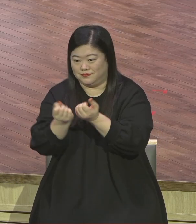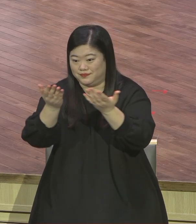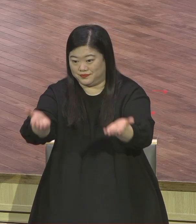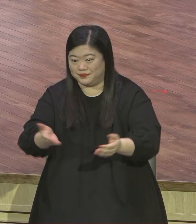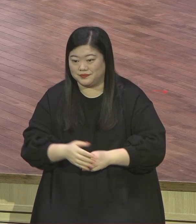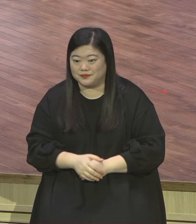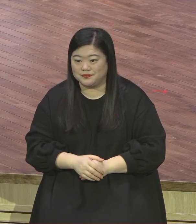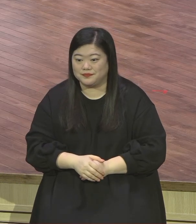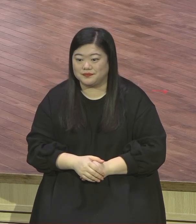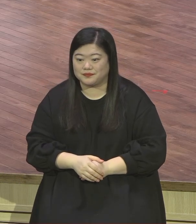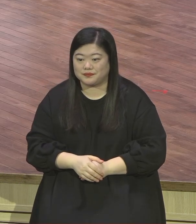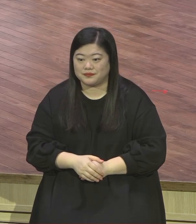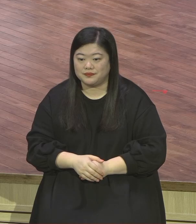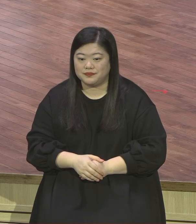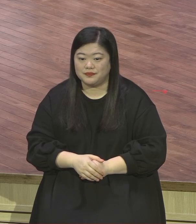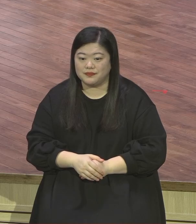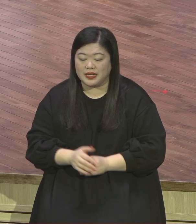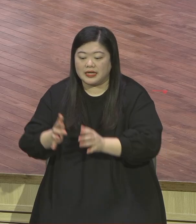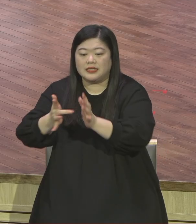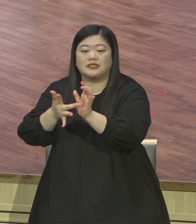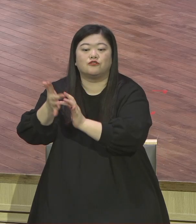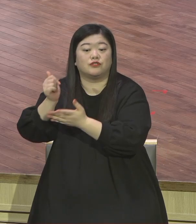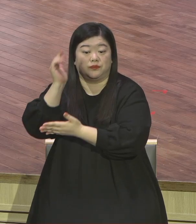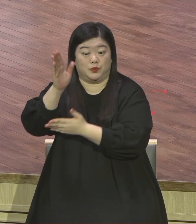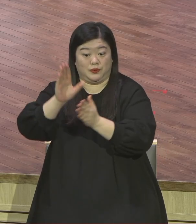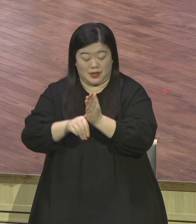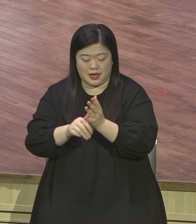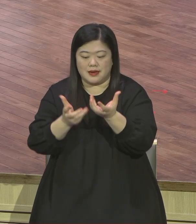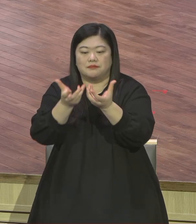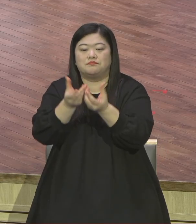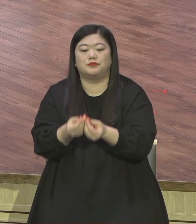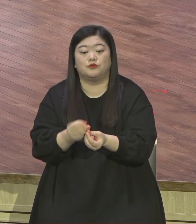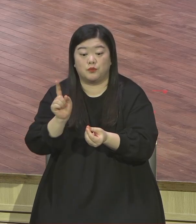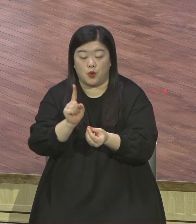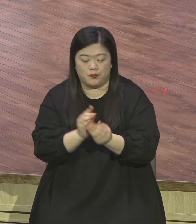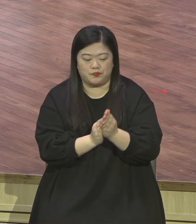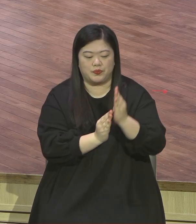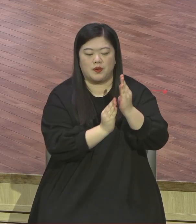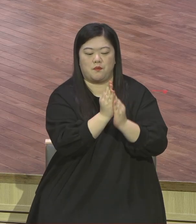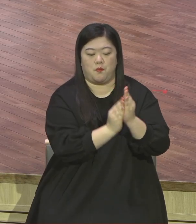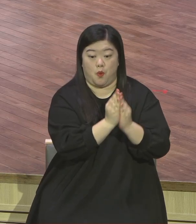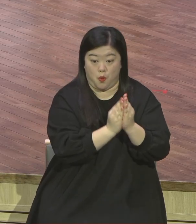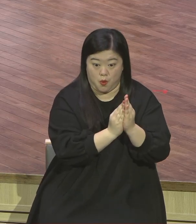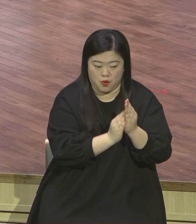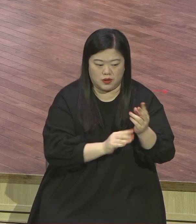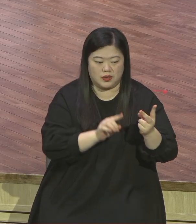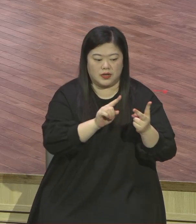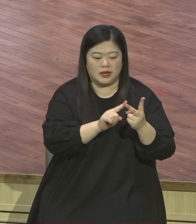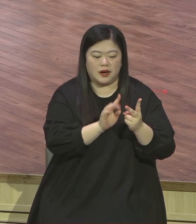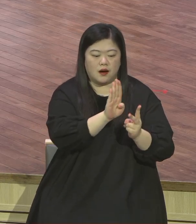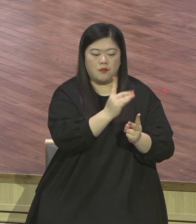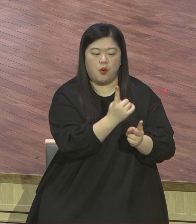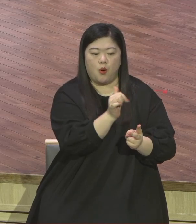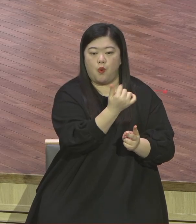예수님께서 값진 보아비우와 값진 진주비우와 거물비우를 통해서 답을 우리에게 주고 있어요.